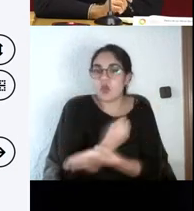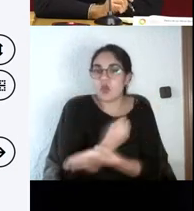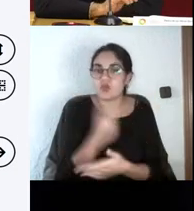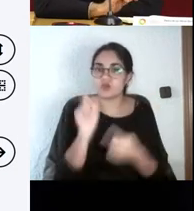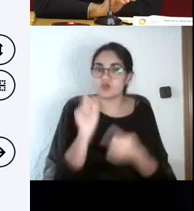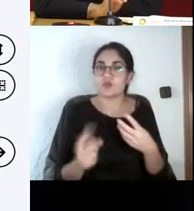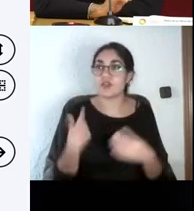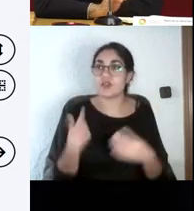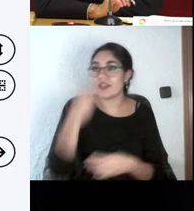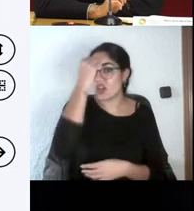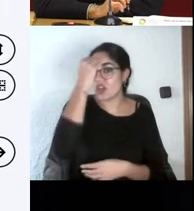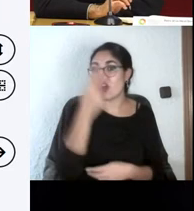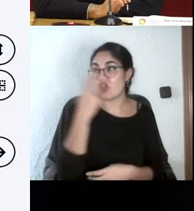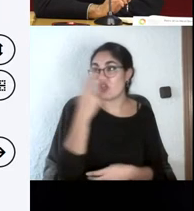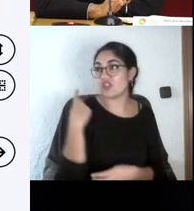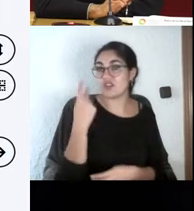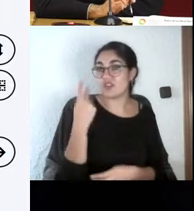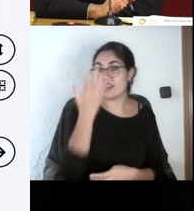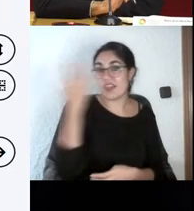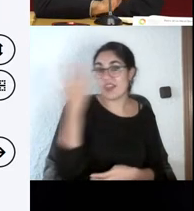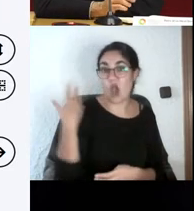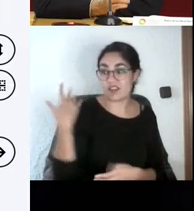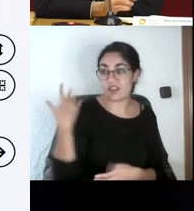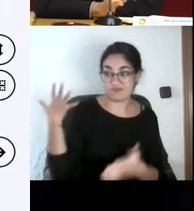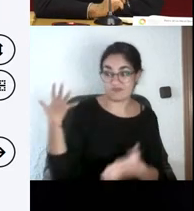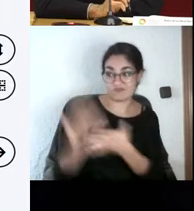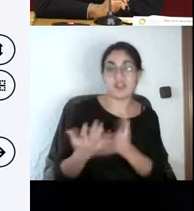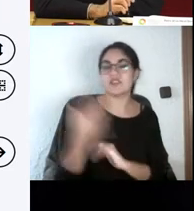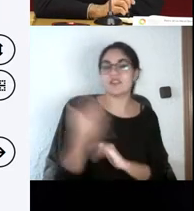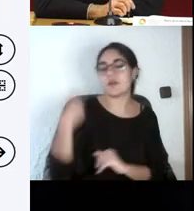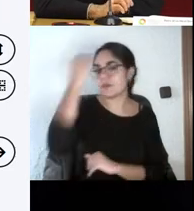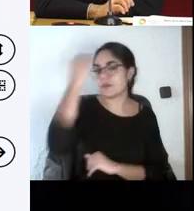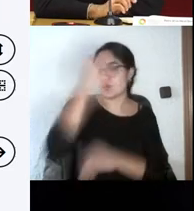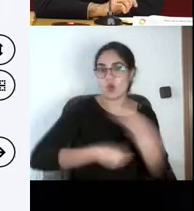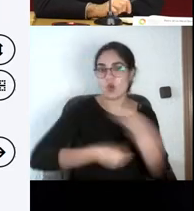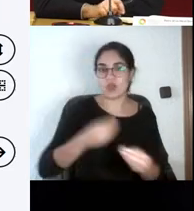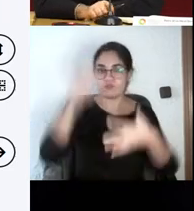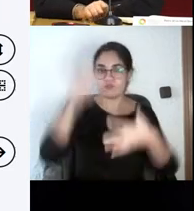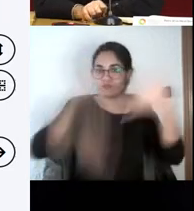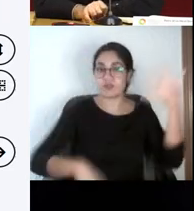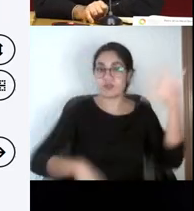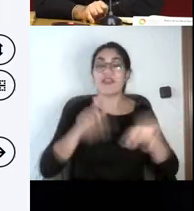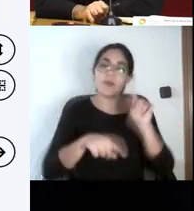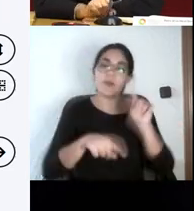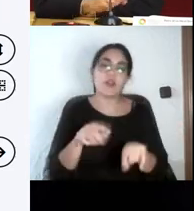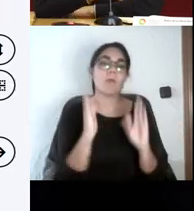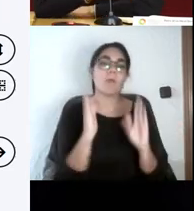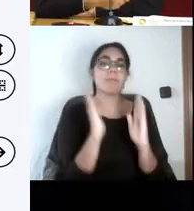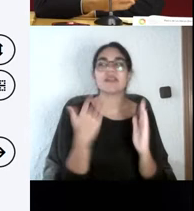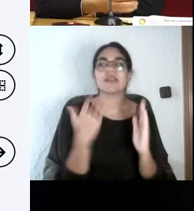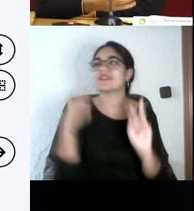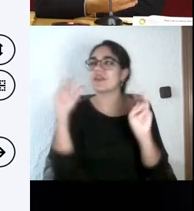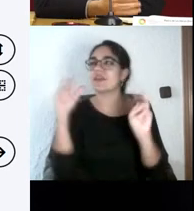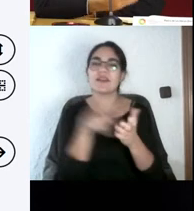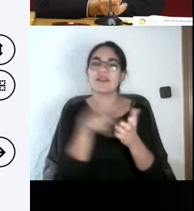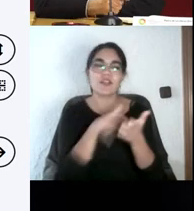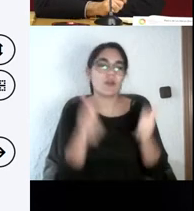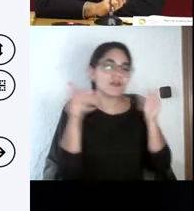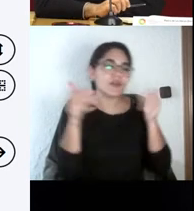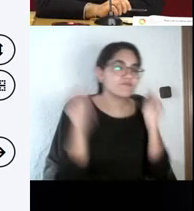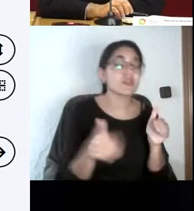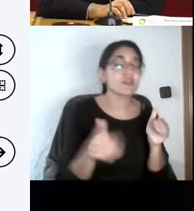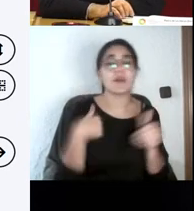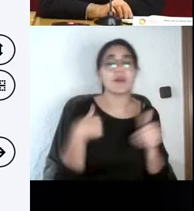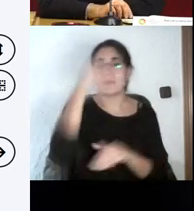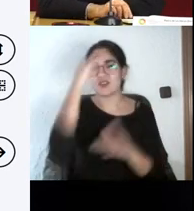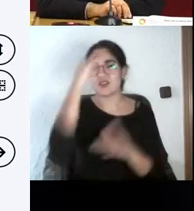utilizado todos, en según qué asignaturas y en según qué parte de las asignaturas. Pues yo creo que hablar de métodos mejores